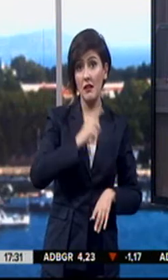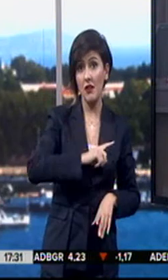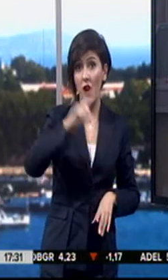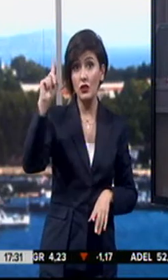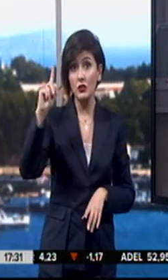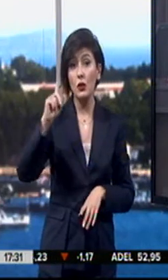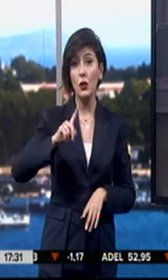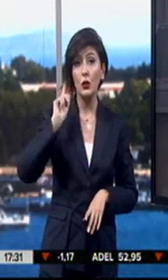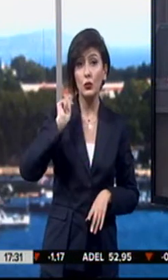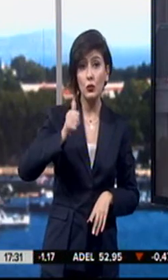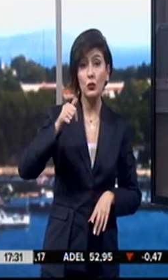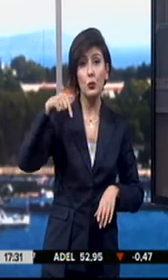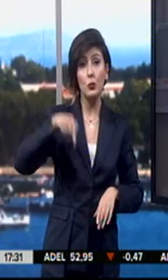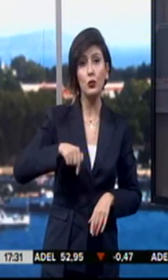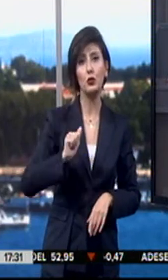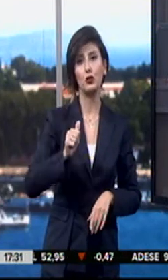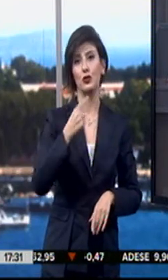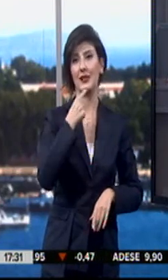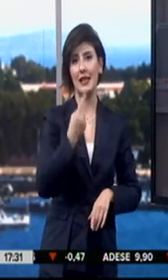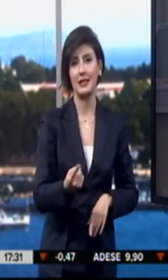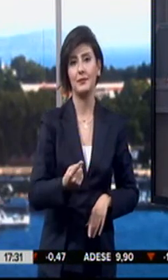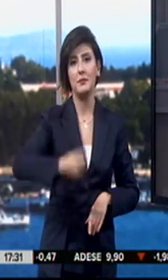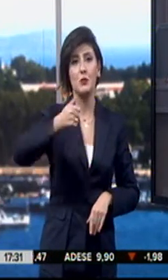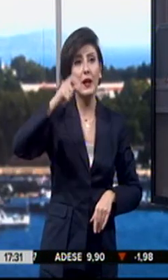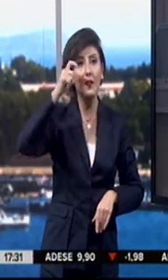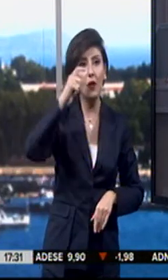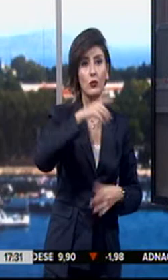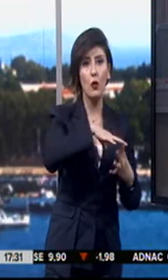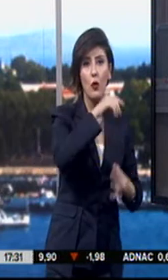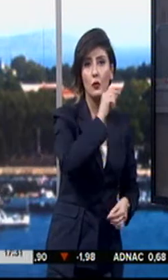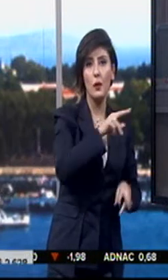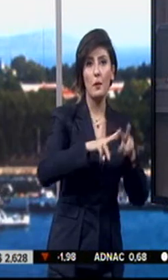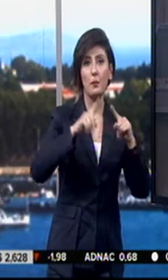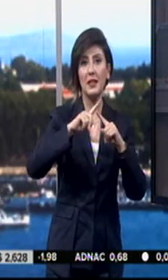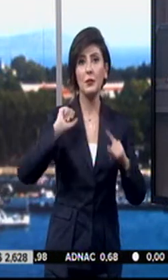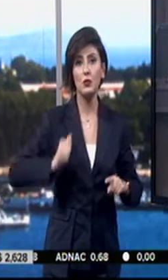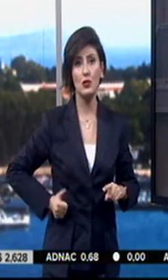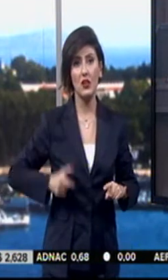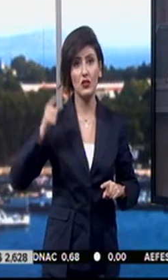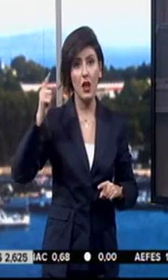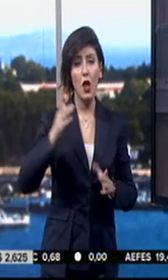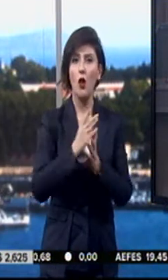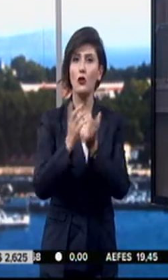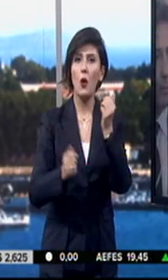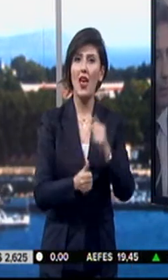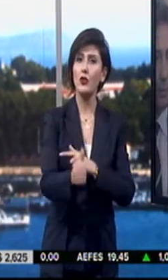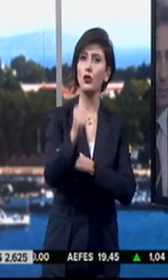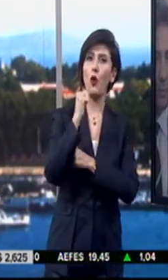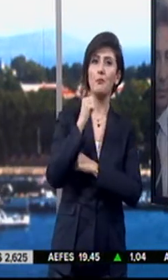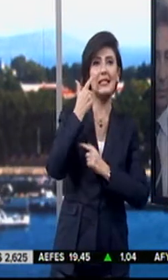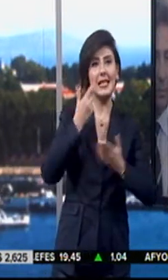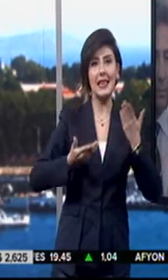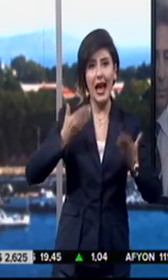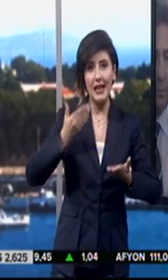karşıysalar gün bugündür dedi. Başbakan Davutoğlu bit müsteşarı Hakan Fidan'ın görevine dönmesini de